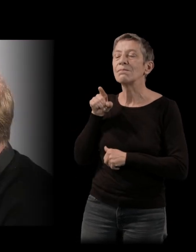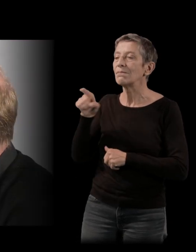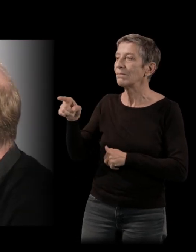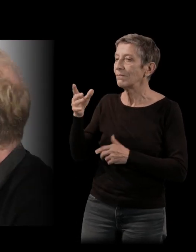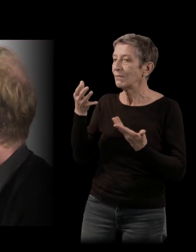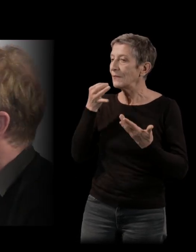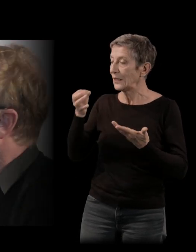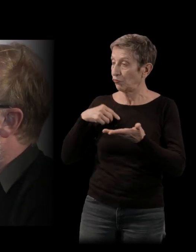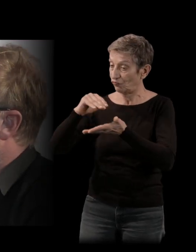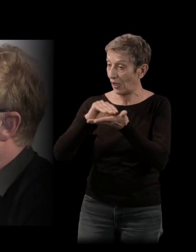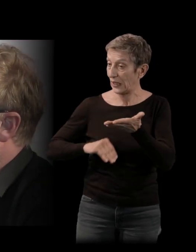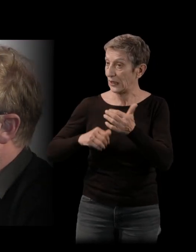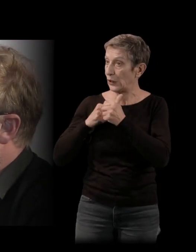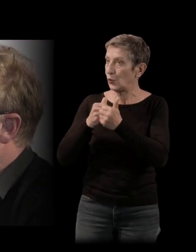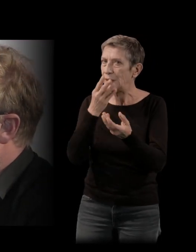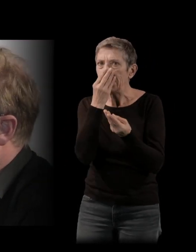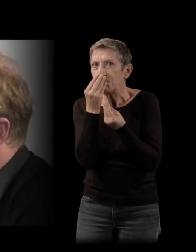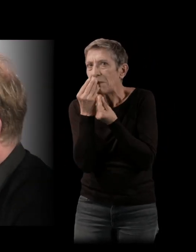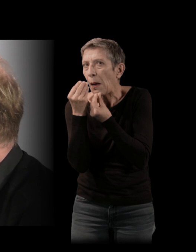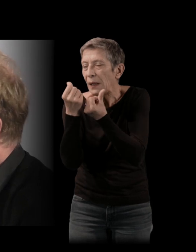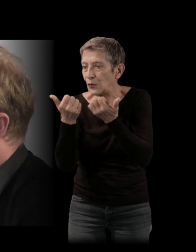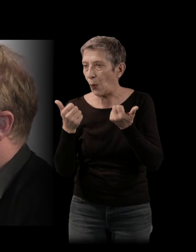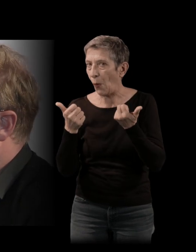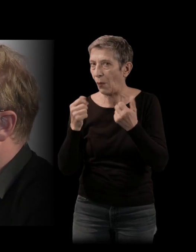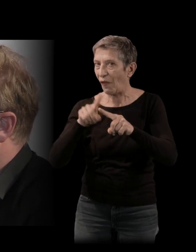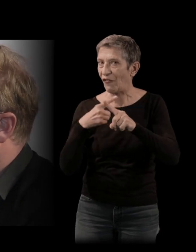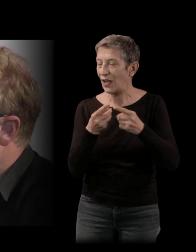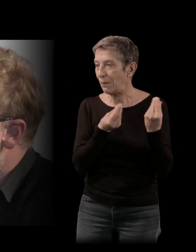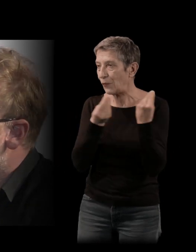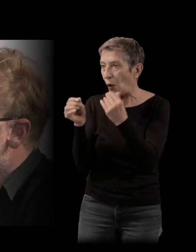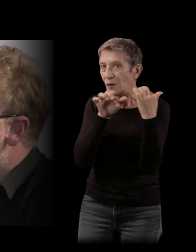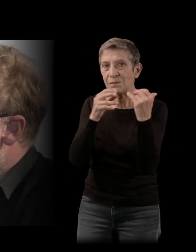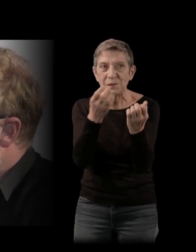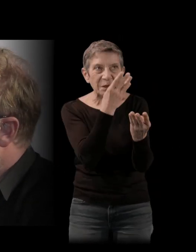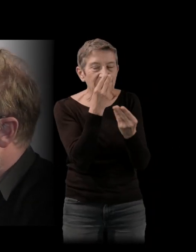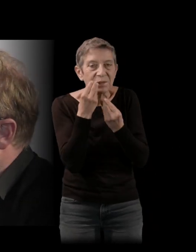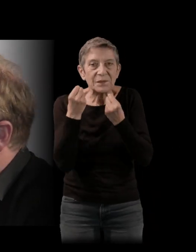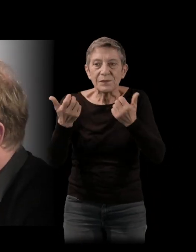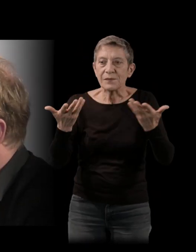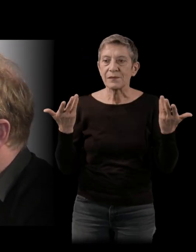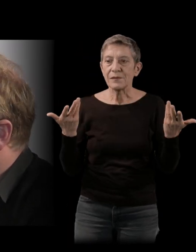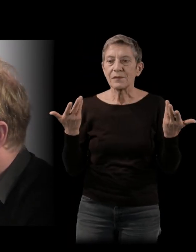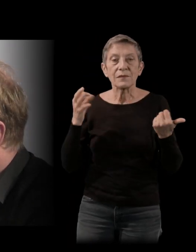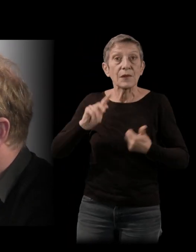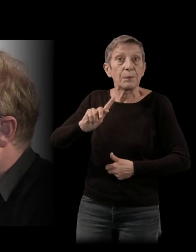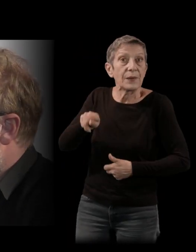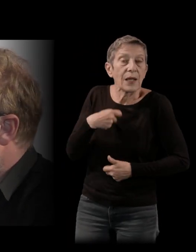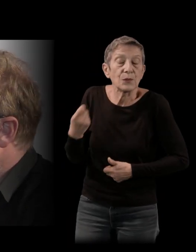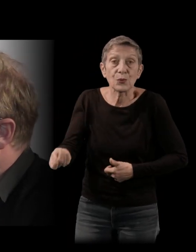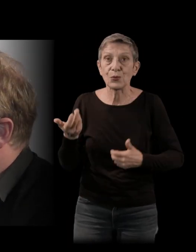du film. Et ce qu'on ressent aussi, c'est quelque chose qui est lié aux sensations, aux lieux, à la manière dont